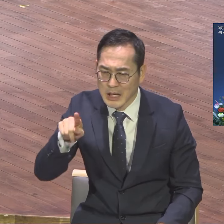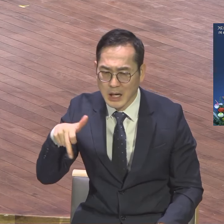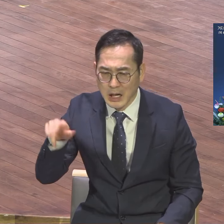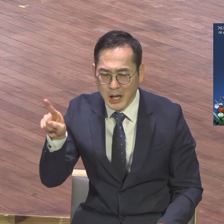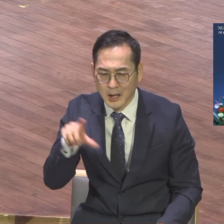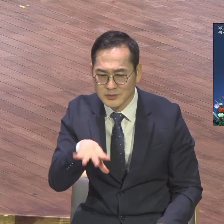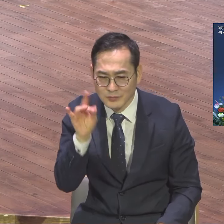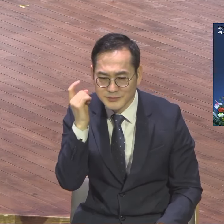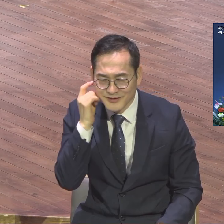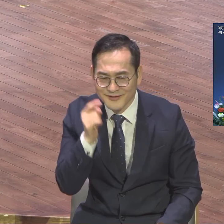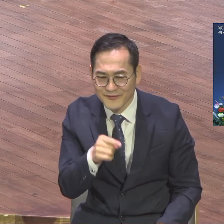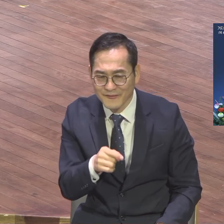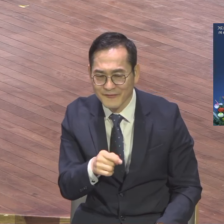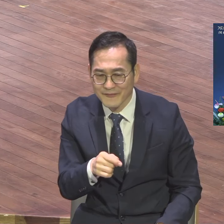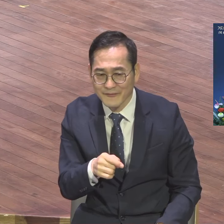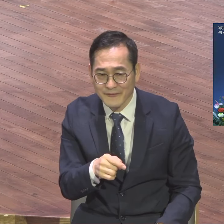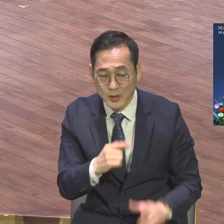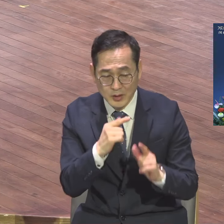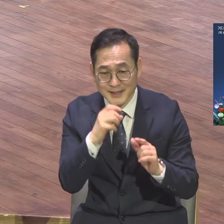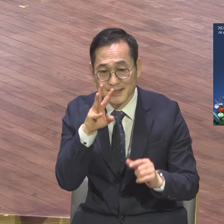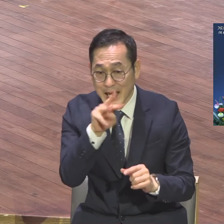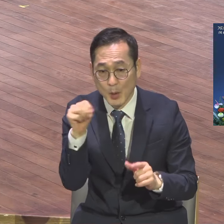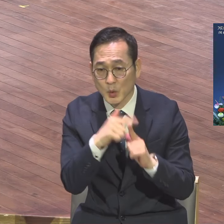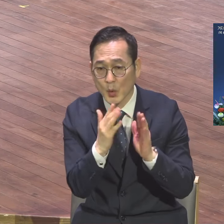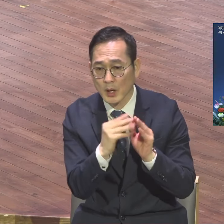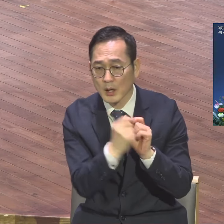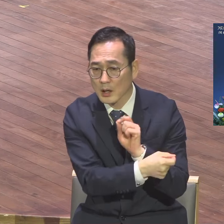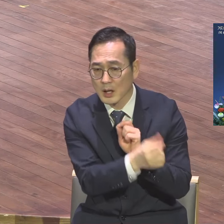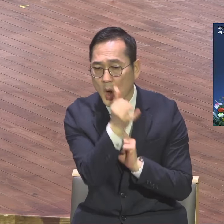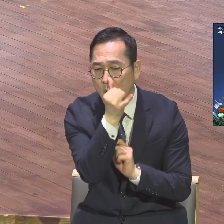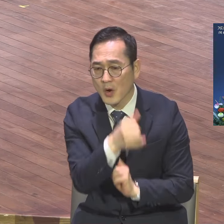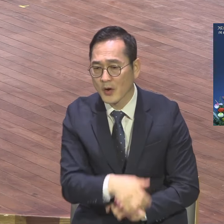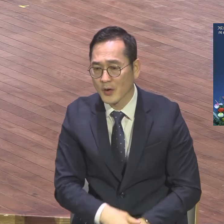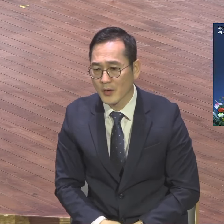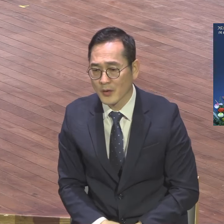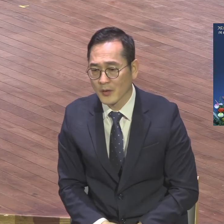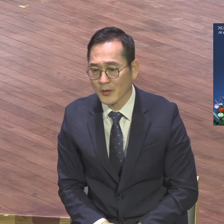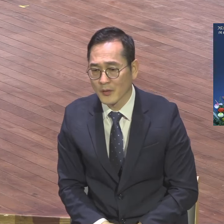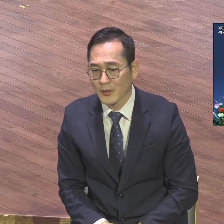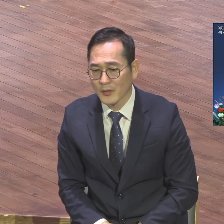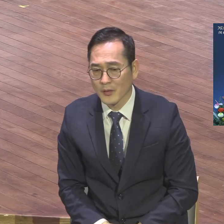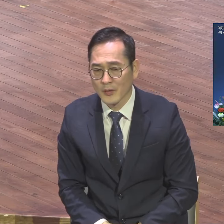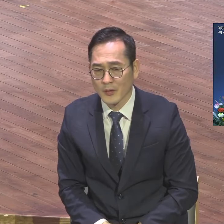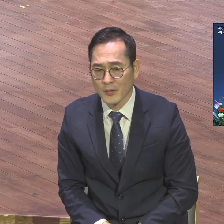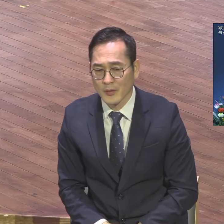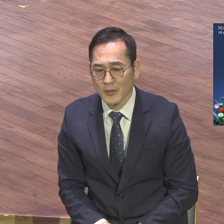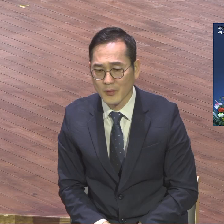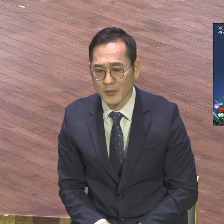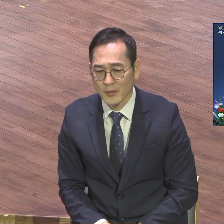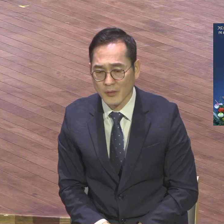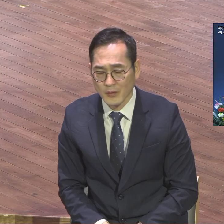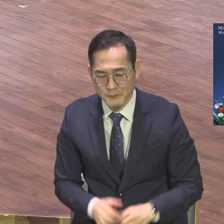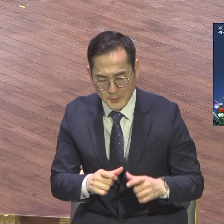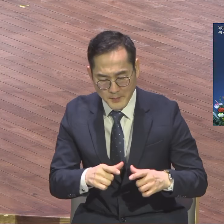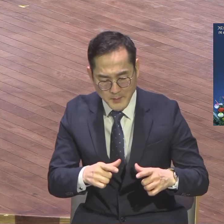거기에 온 지휘가 있어요. 그 캠프를 가는 겁니다. 지휘가 이미 다 주어진